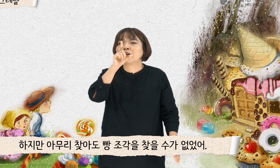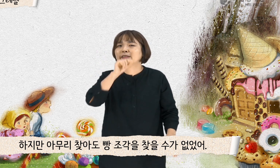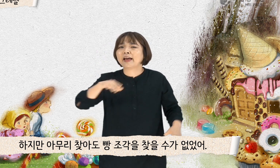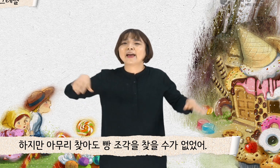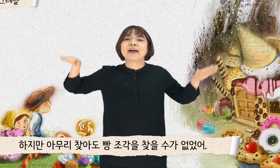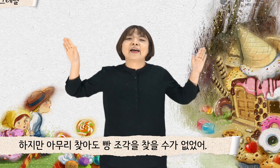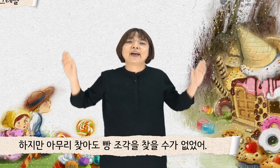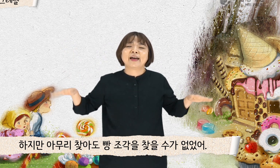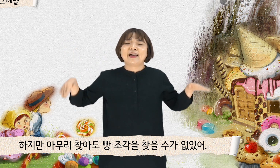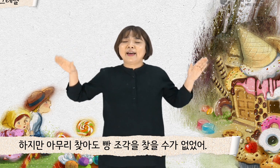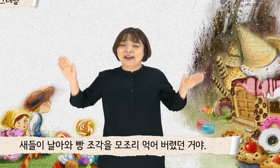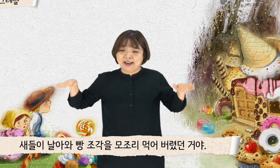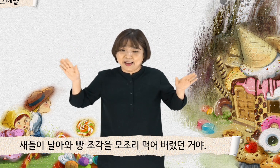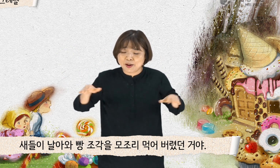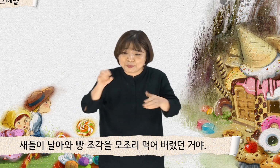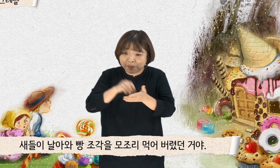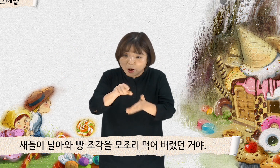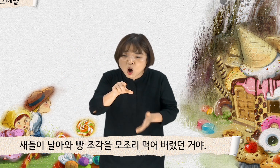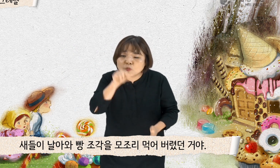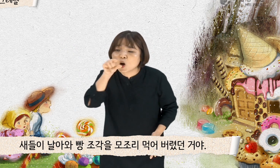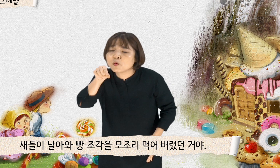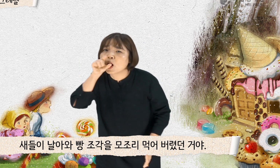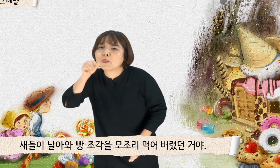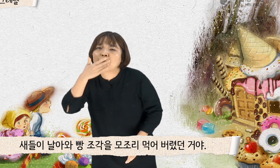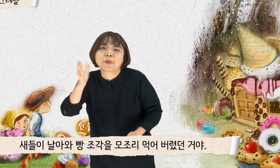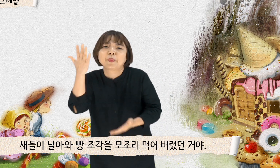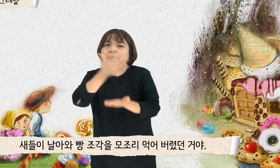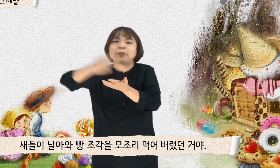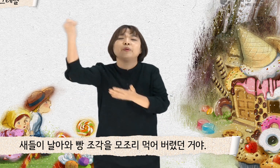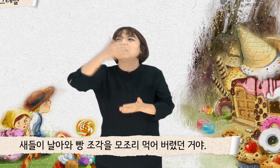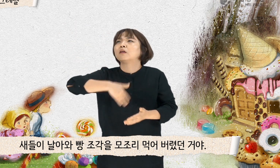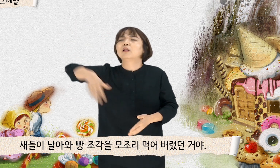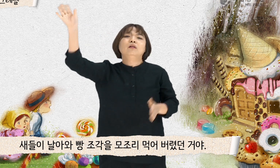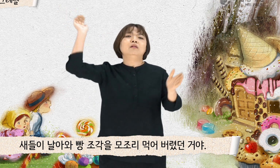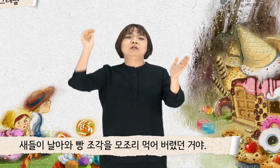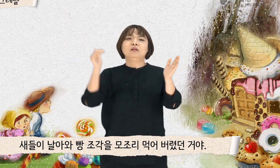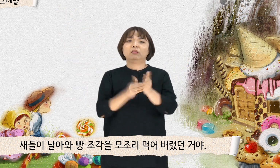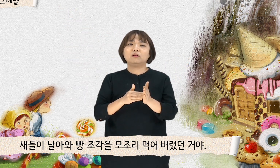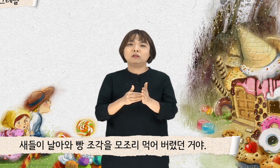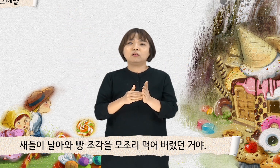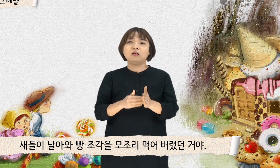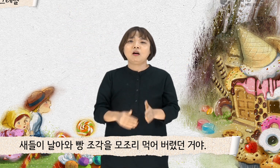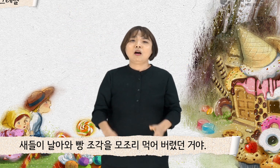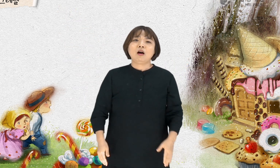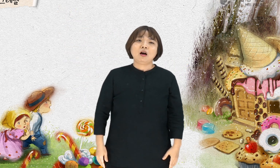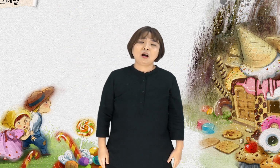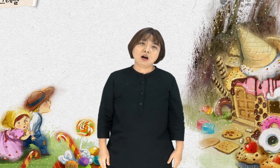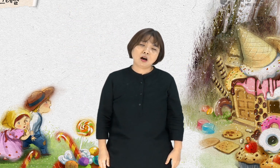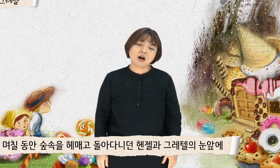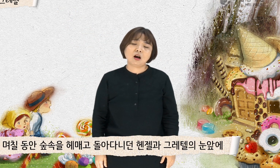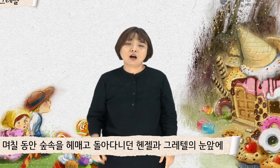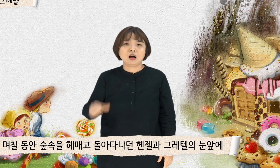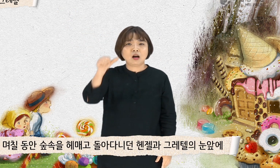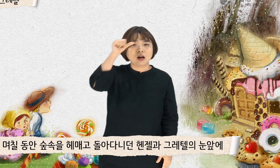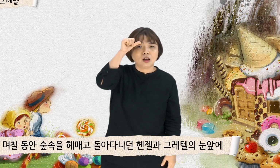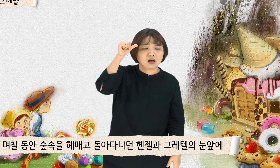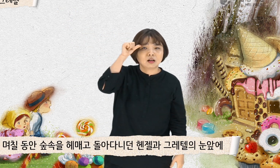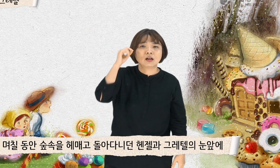수가 없었어. 새들이 날아와 빵 조각을 모조리 먹어버렸던 거야. 며칠 동안